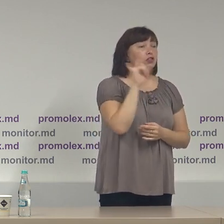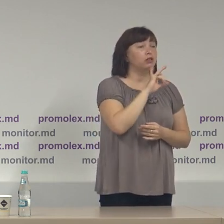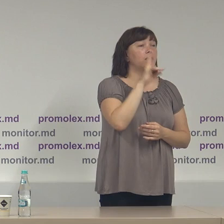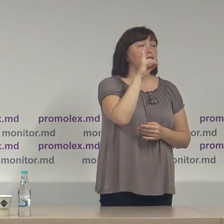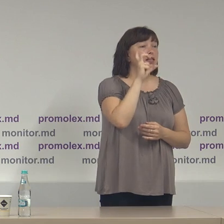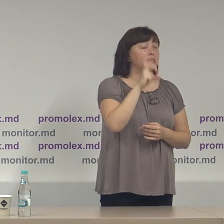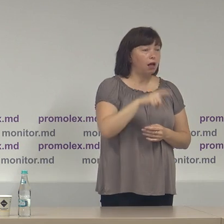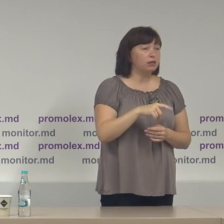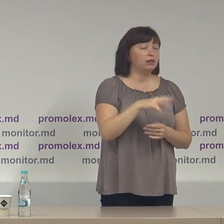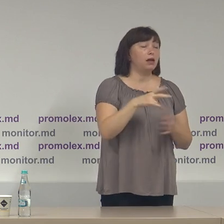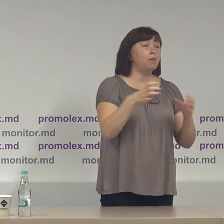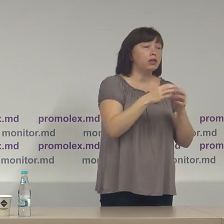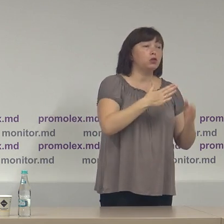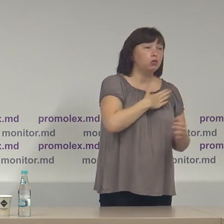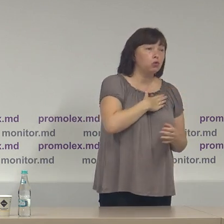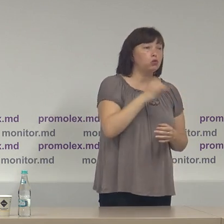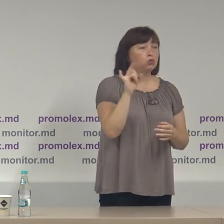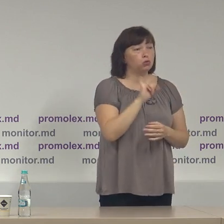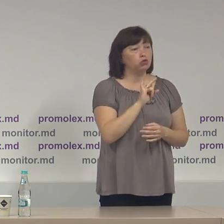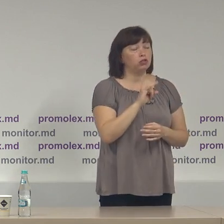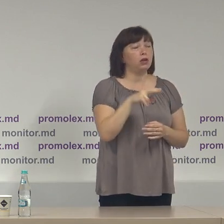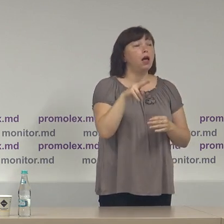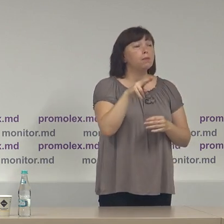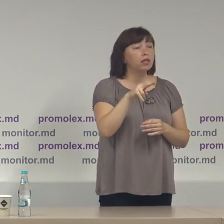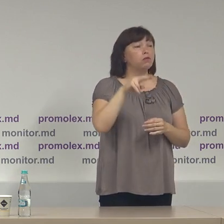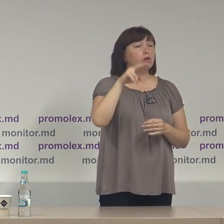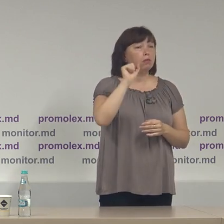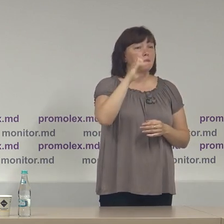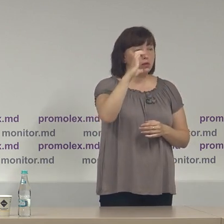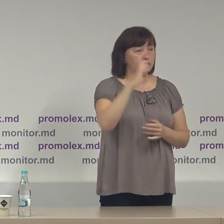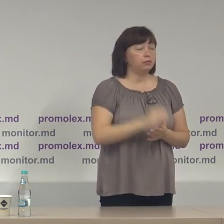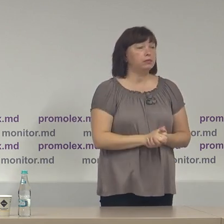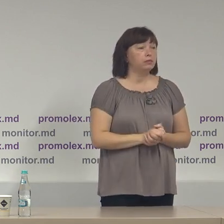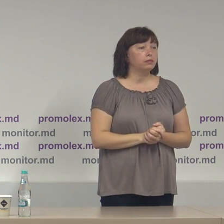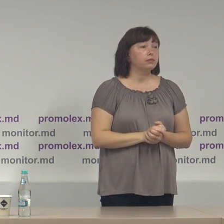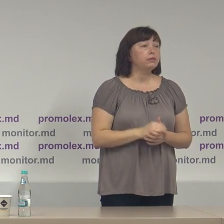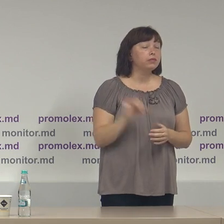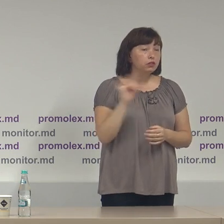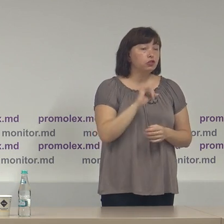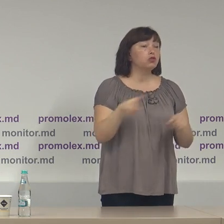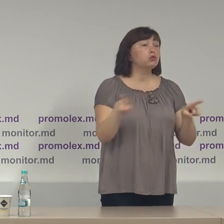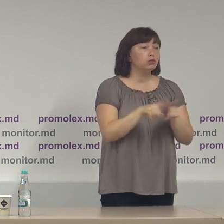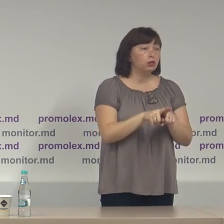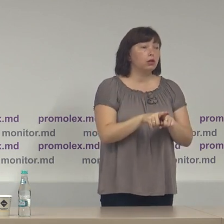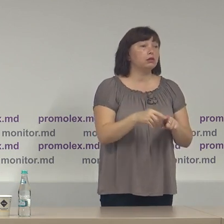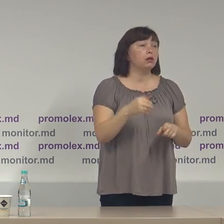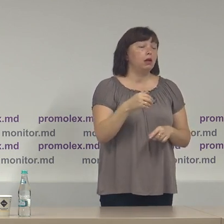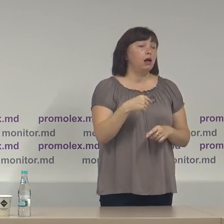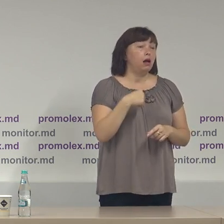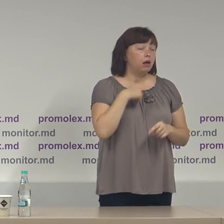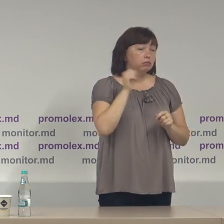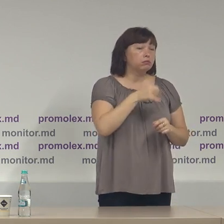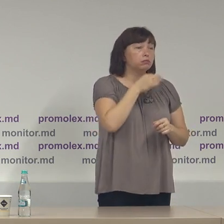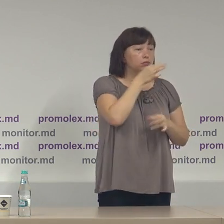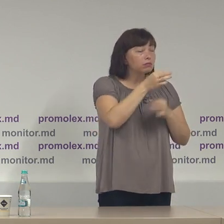desemnați de partidul nostru și partidul Platforma Demnitatea și Adevăr și totodată au reușit să colecteze